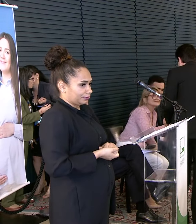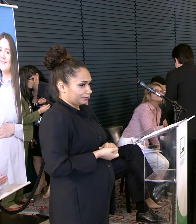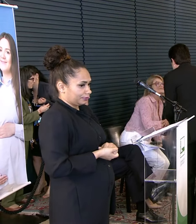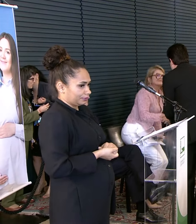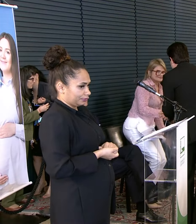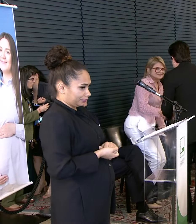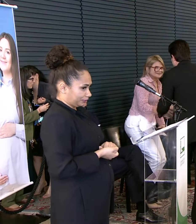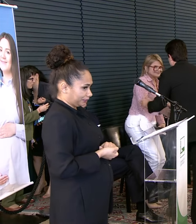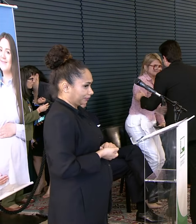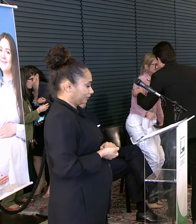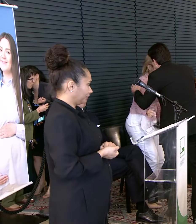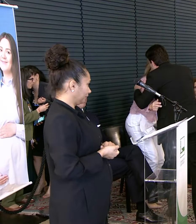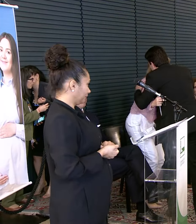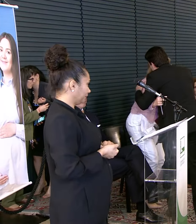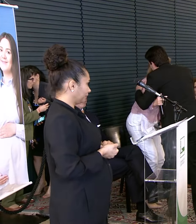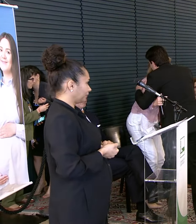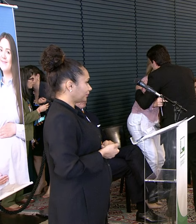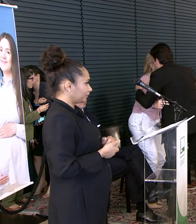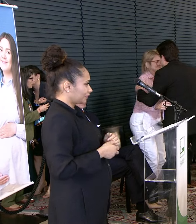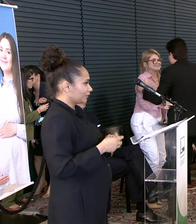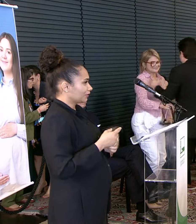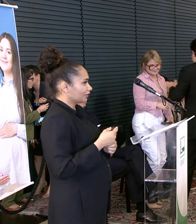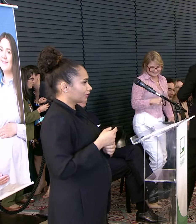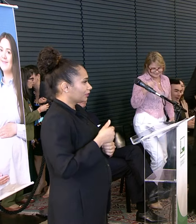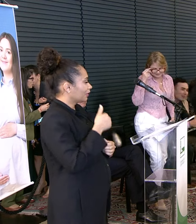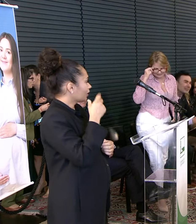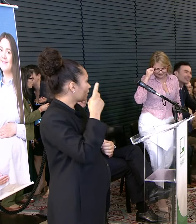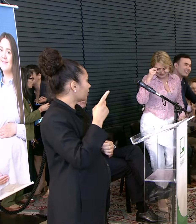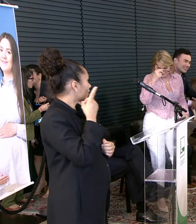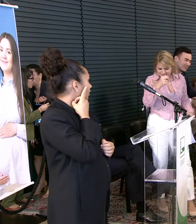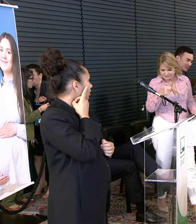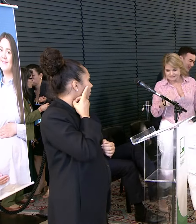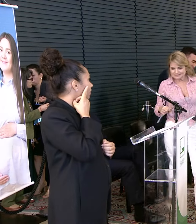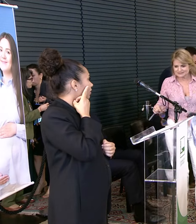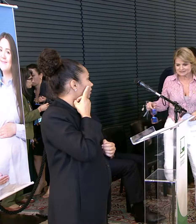Ouviremos por dois minutos A deputada Flávia Moraes